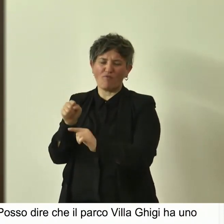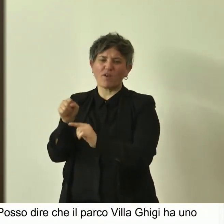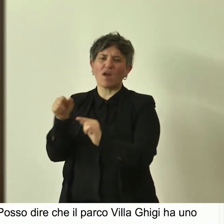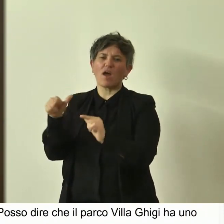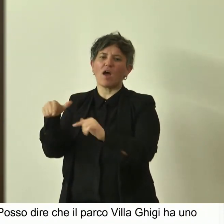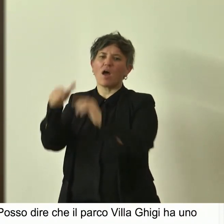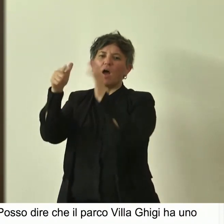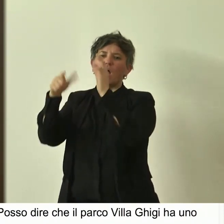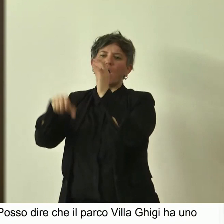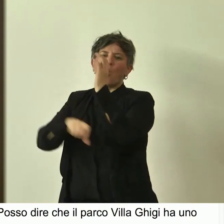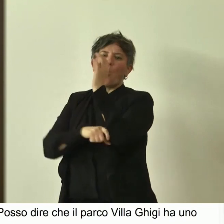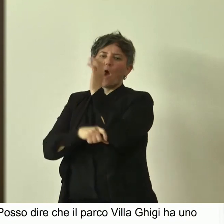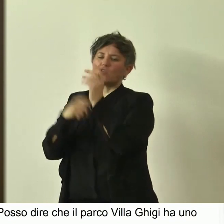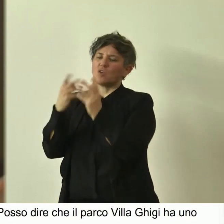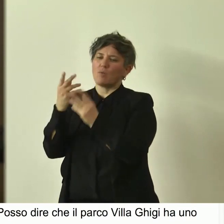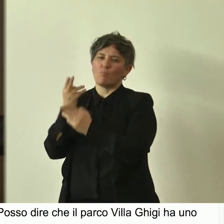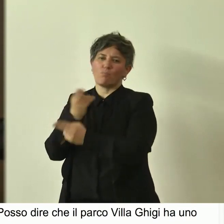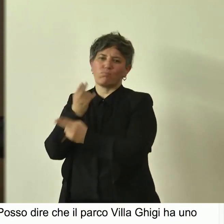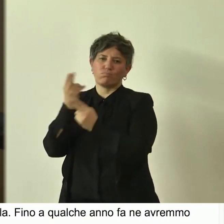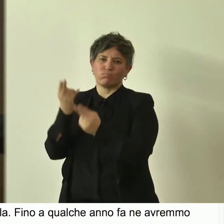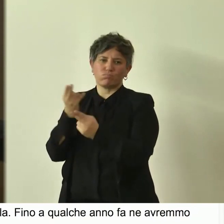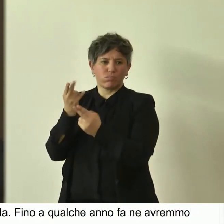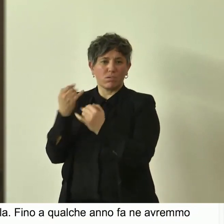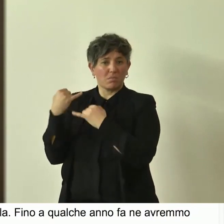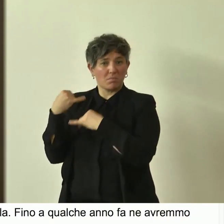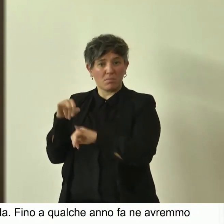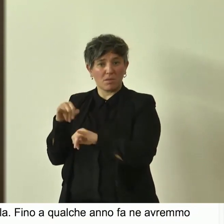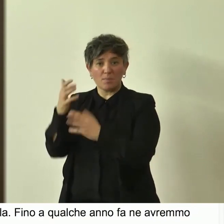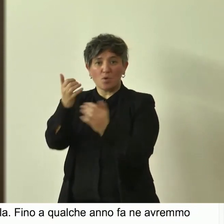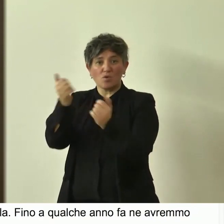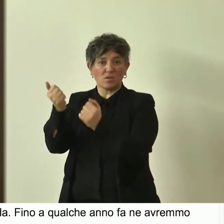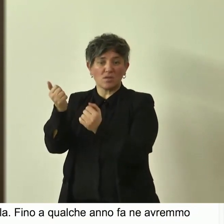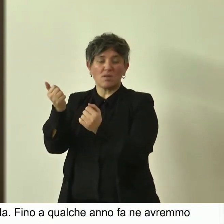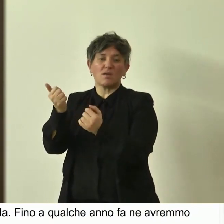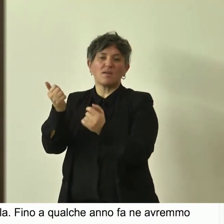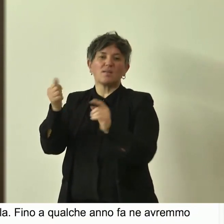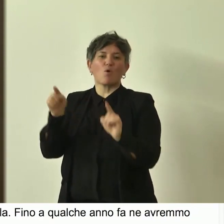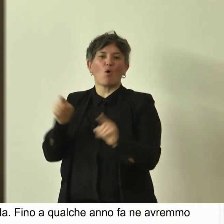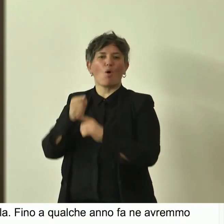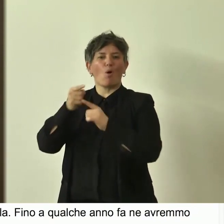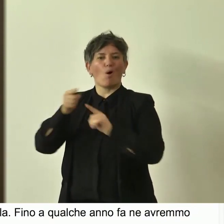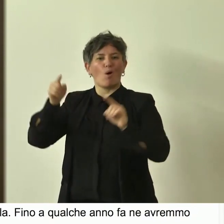grande dolore, l'abbiamo anche salutata con un concerto durante Vivi il Verde, mi sembra,